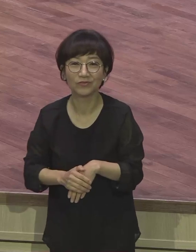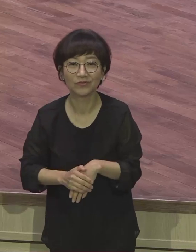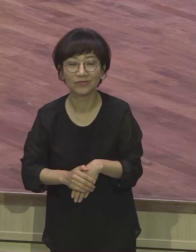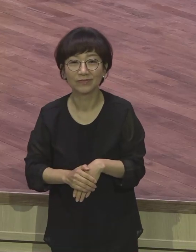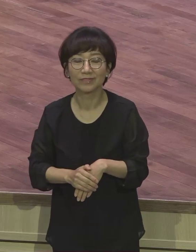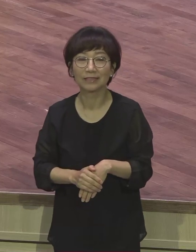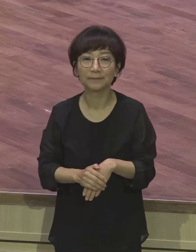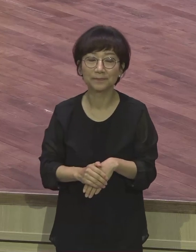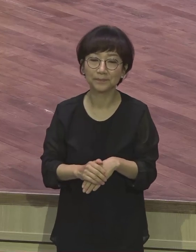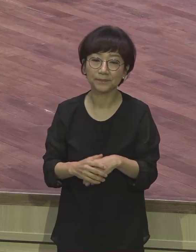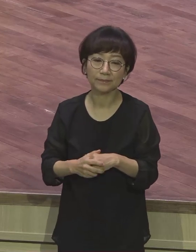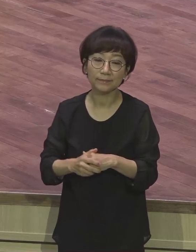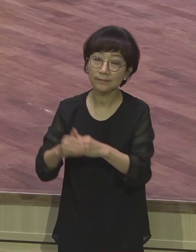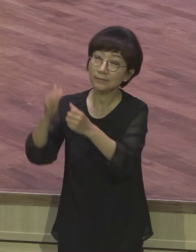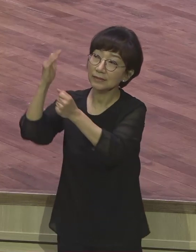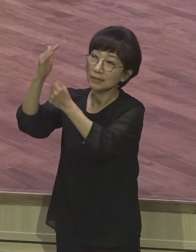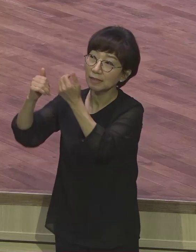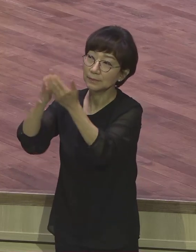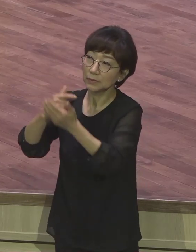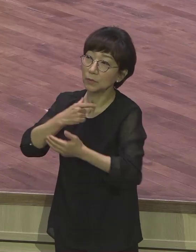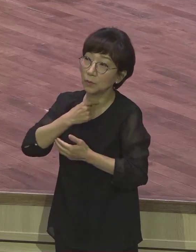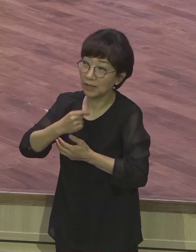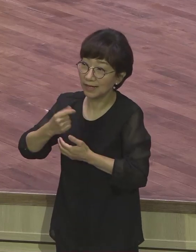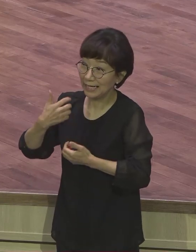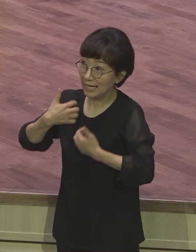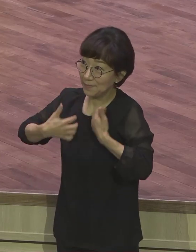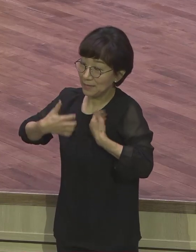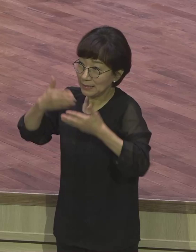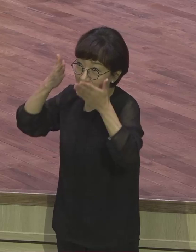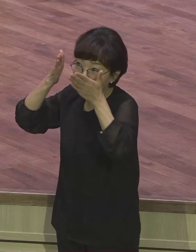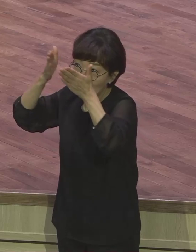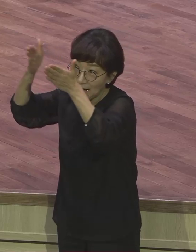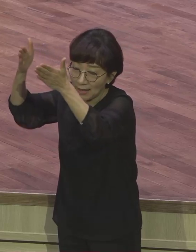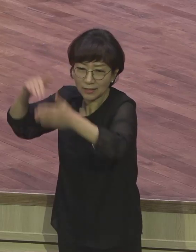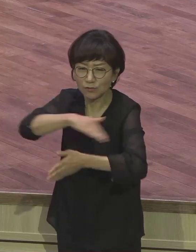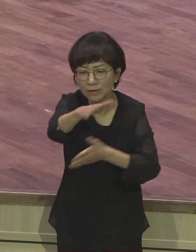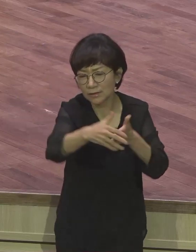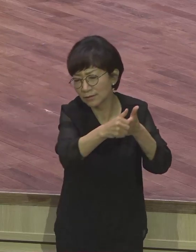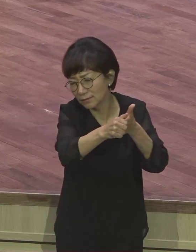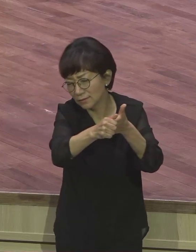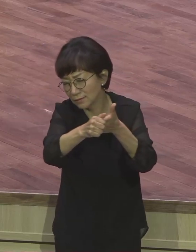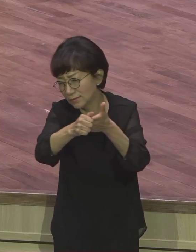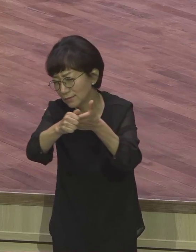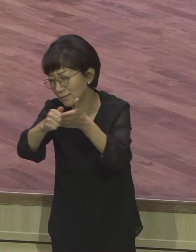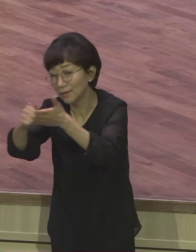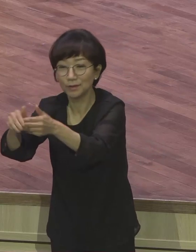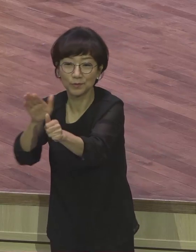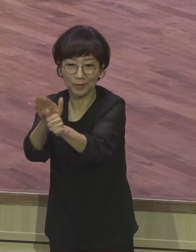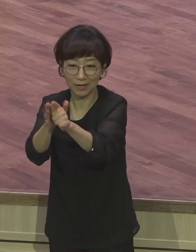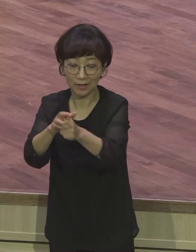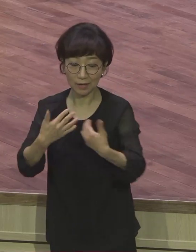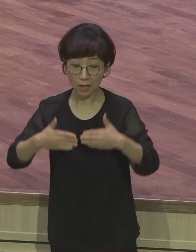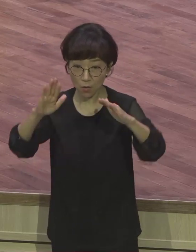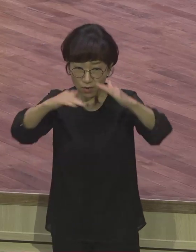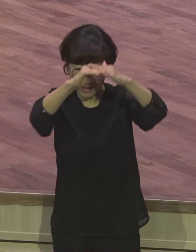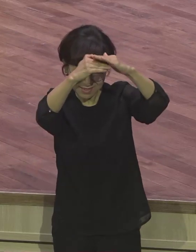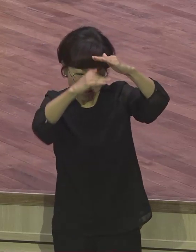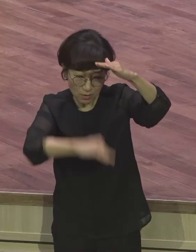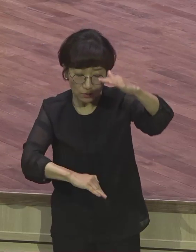하나님이 원하시고 기뻐하시는 방향으로 인도하시고 계신다는 사실. 오늘 본문에는 이처럼 다섯 가지 확신이 다